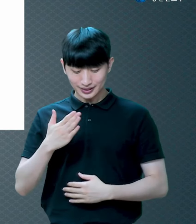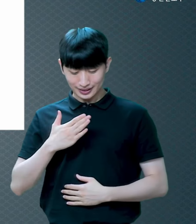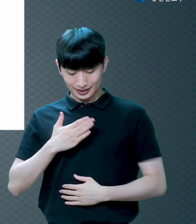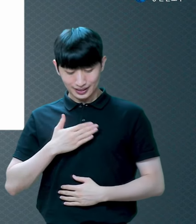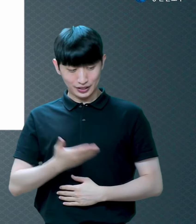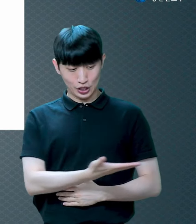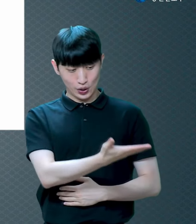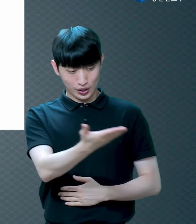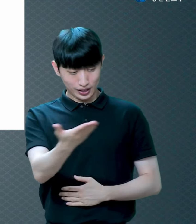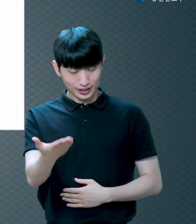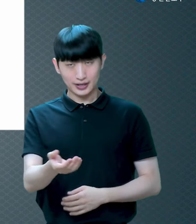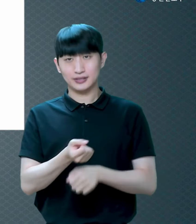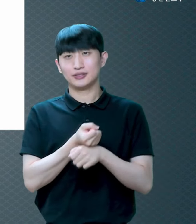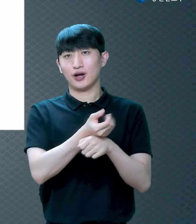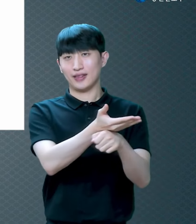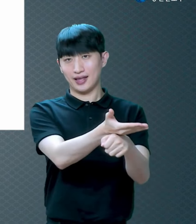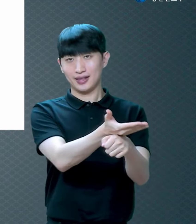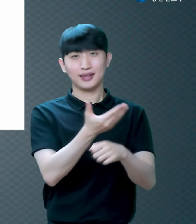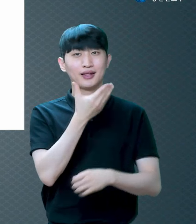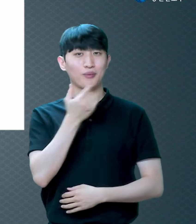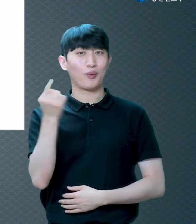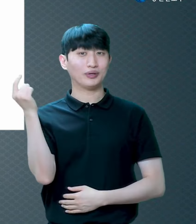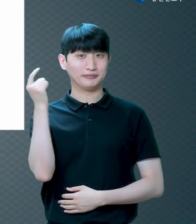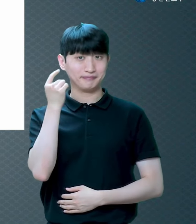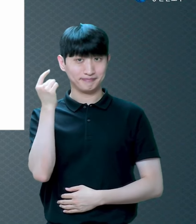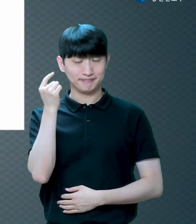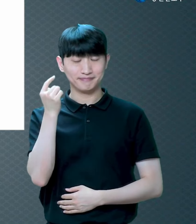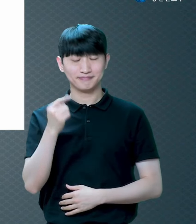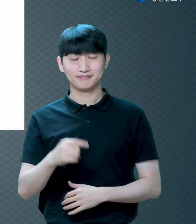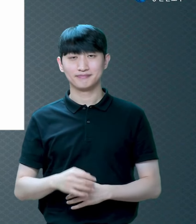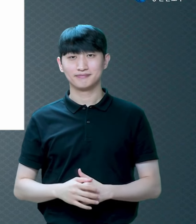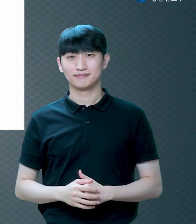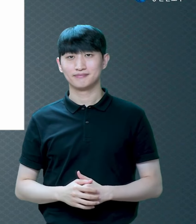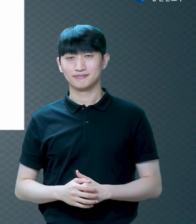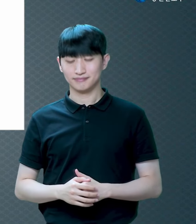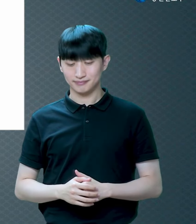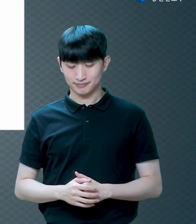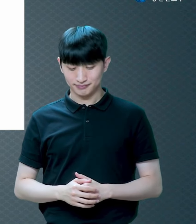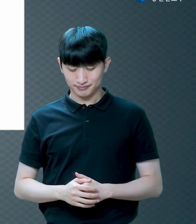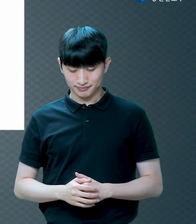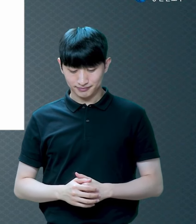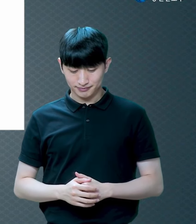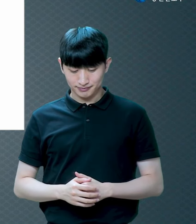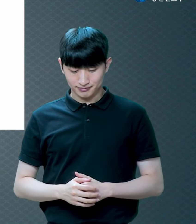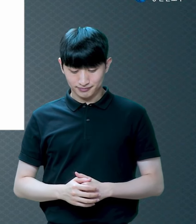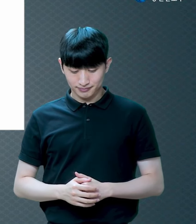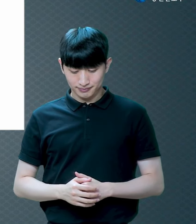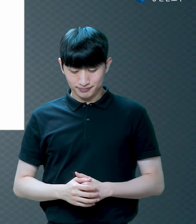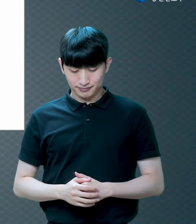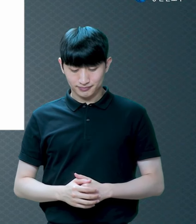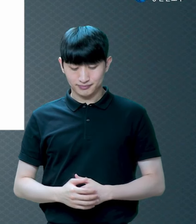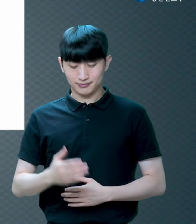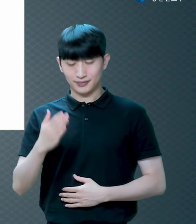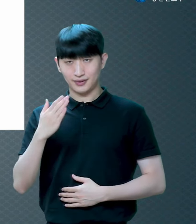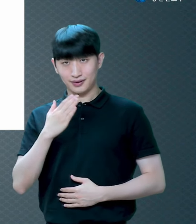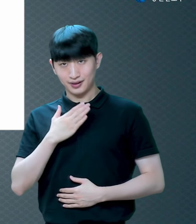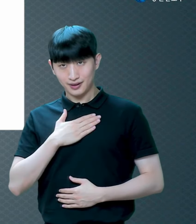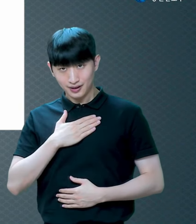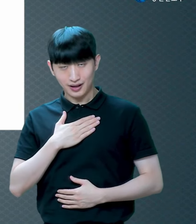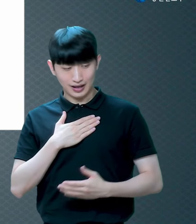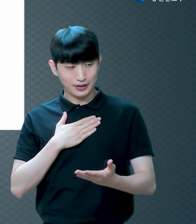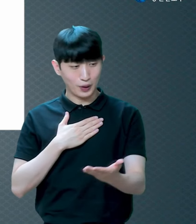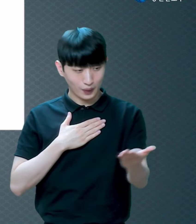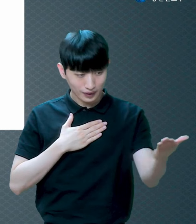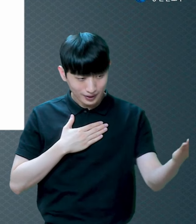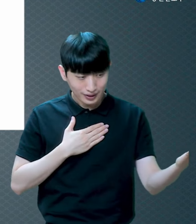보금을 자 보금을 그런데 내가 너희에게 전한 보금